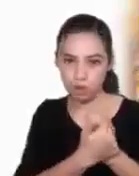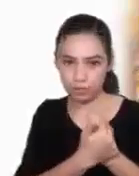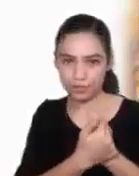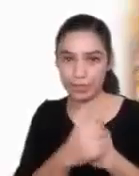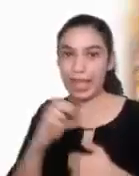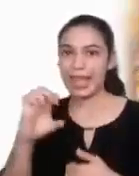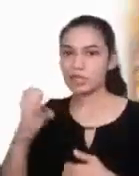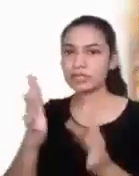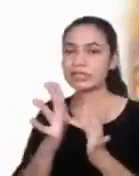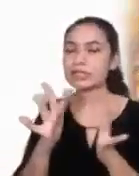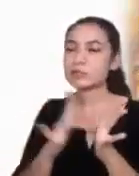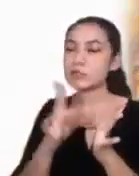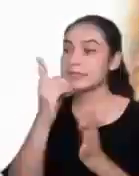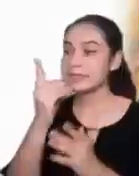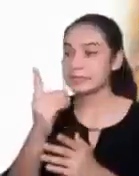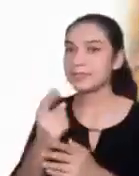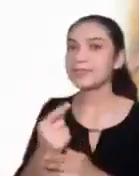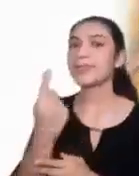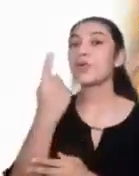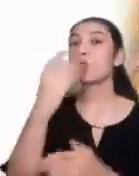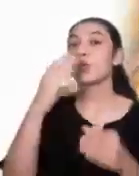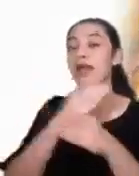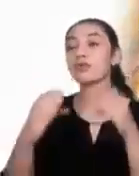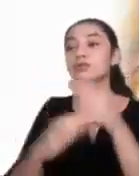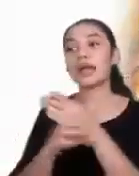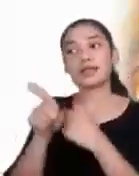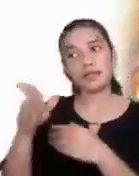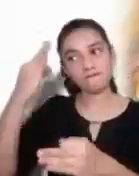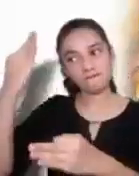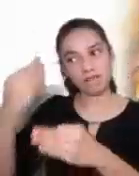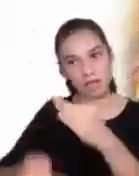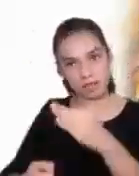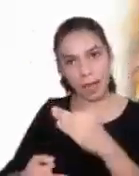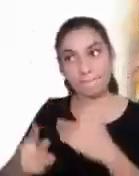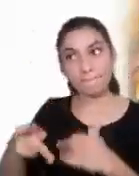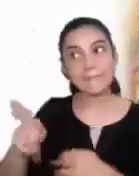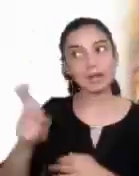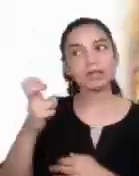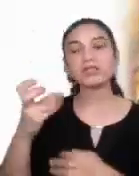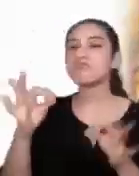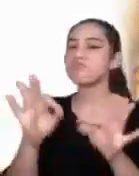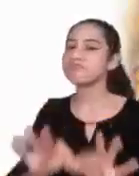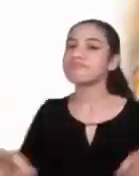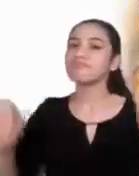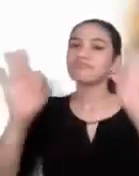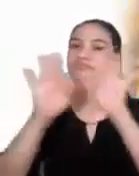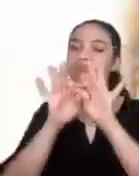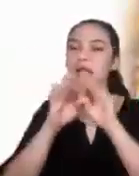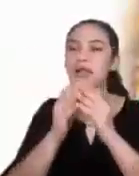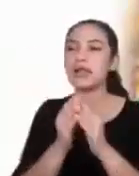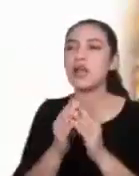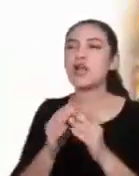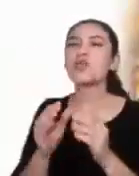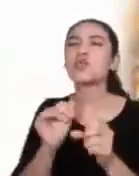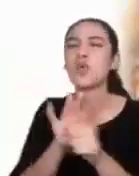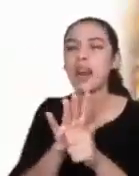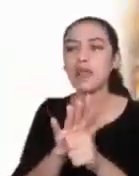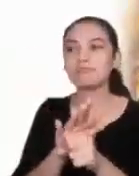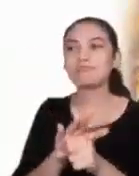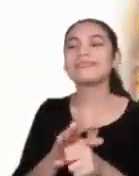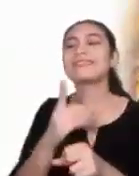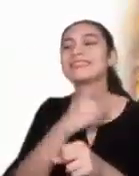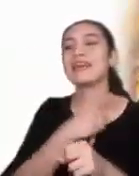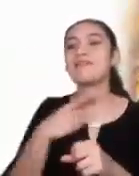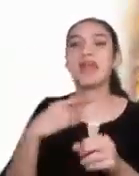Una cosa te falta. Sí, es una sola cosa, pero es la decisiva. Pensar en una manera